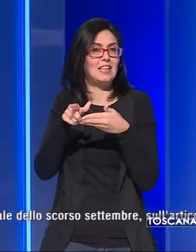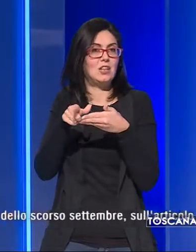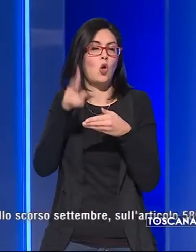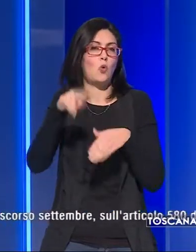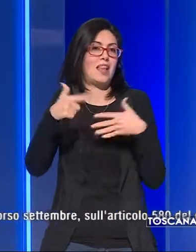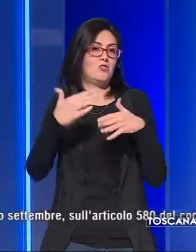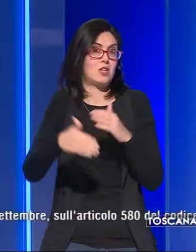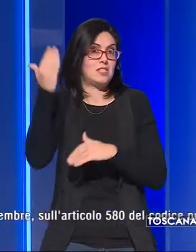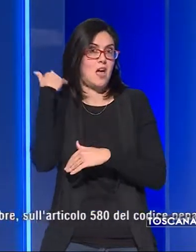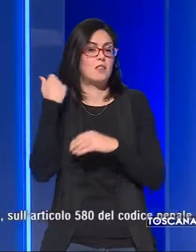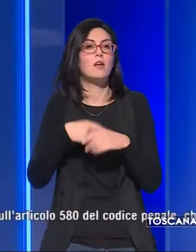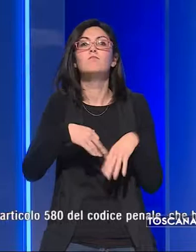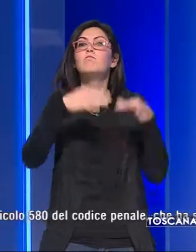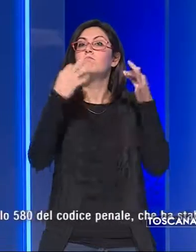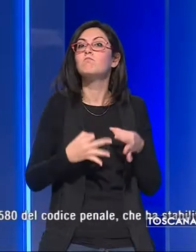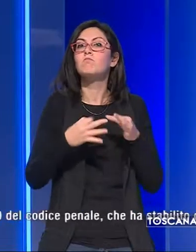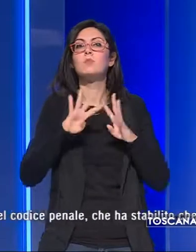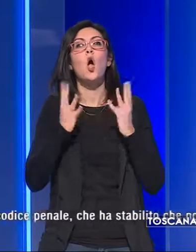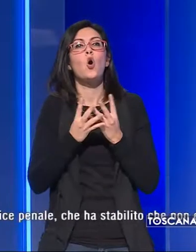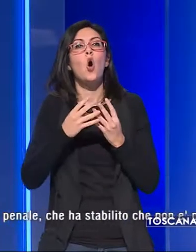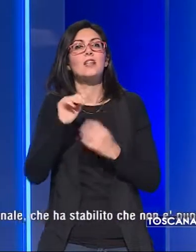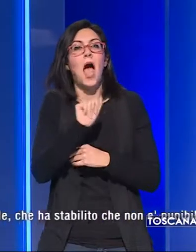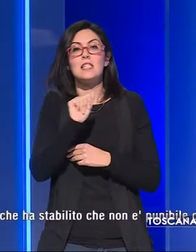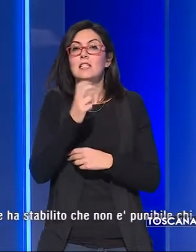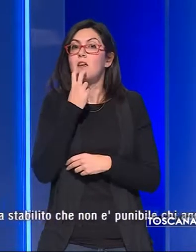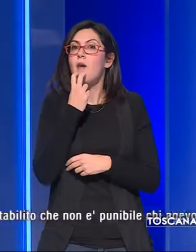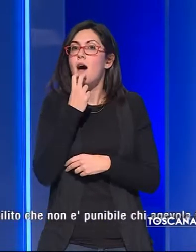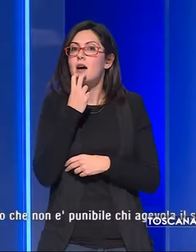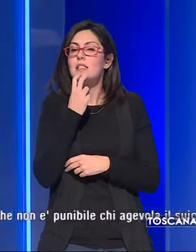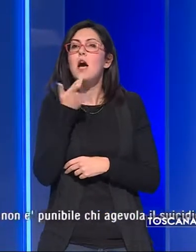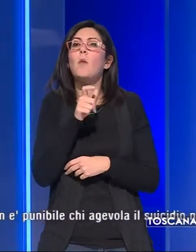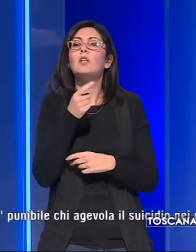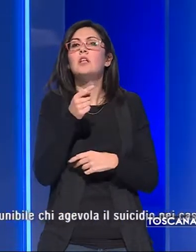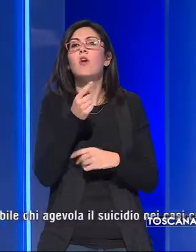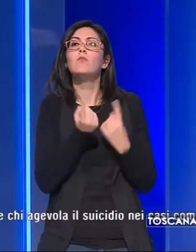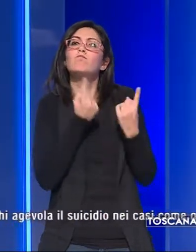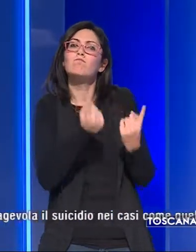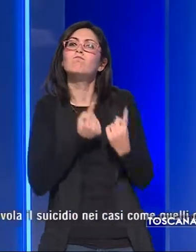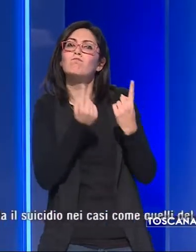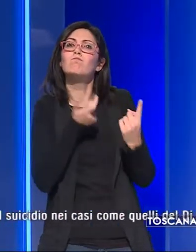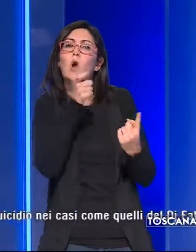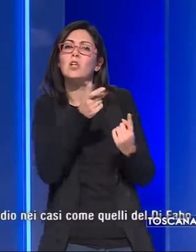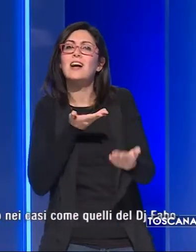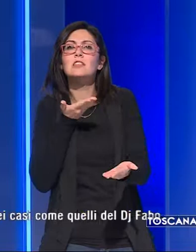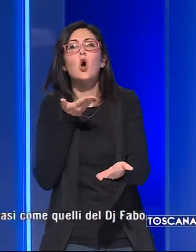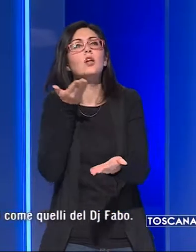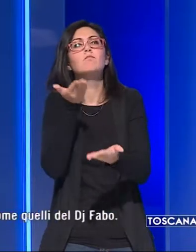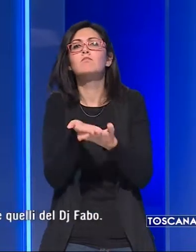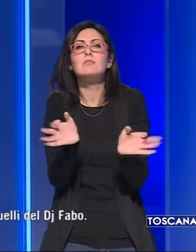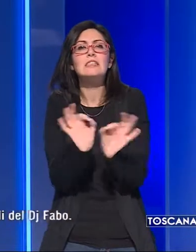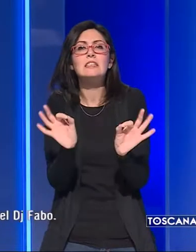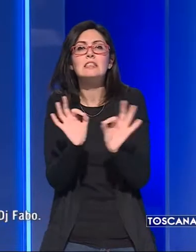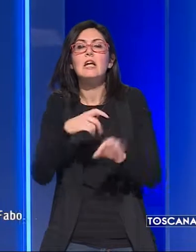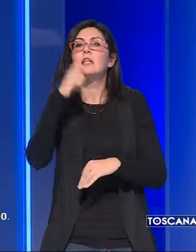deciso la Corte d'Assise di Massa perché si attendono le motivazioni non ancora depositate della